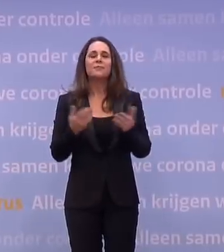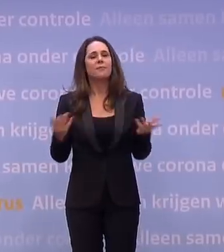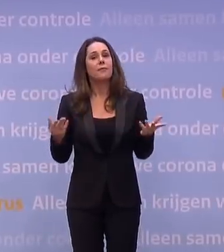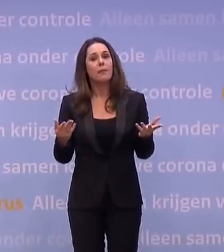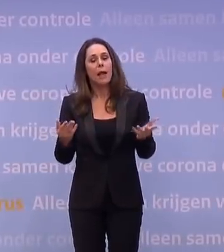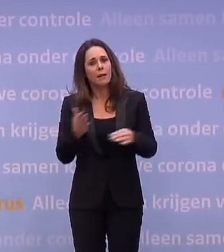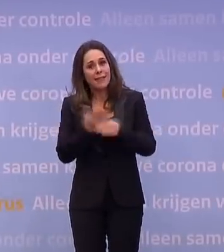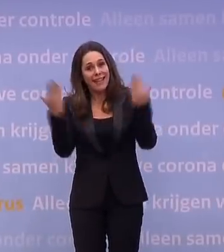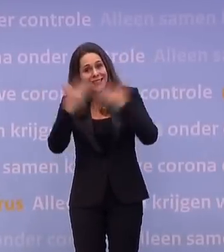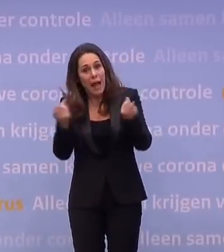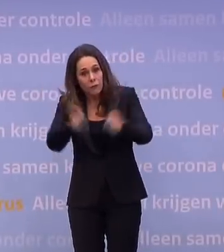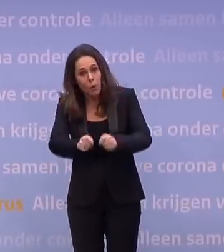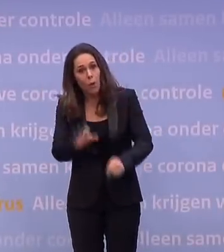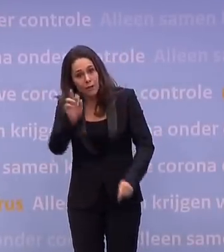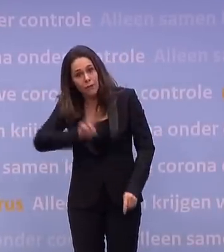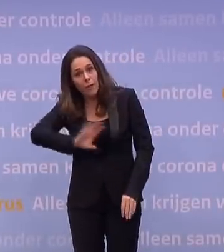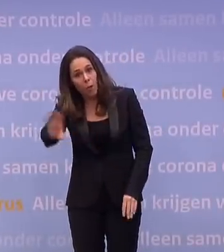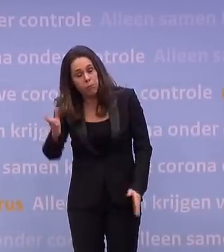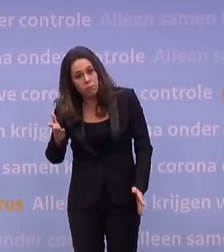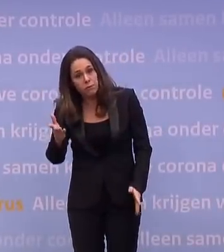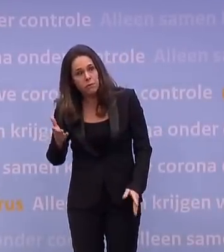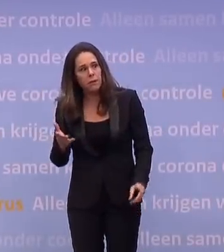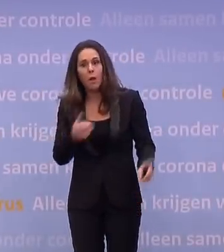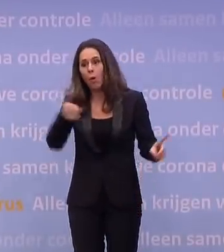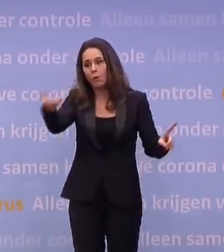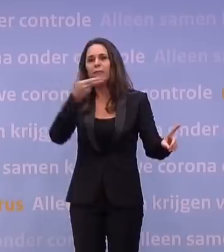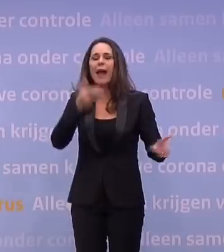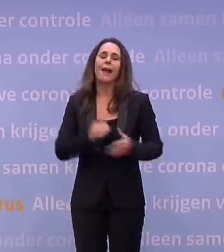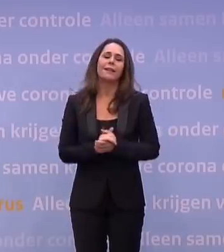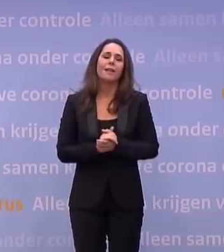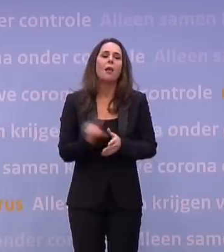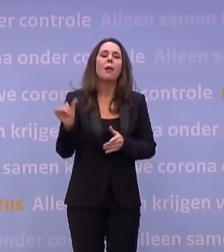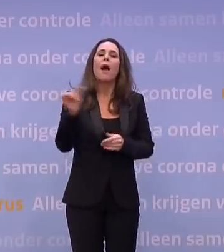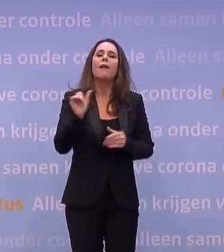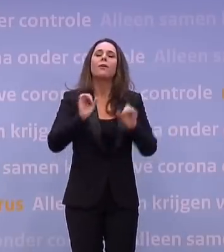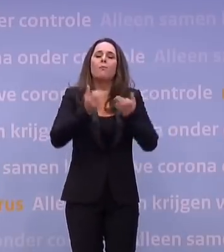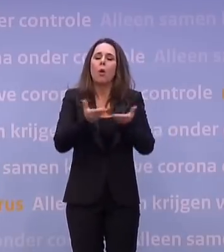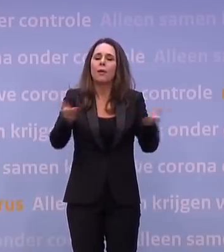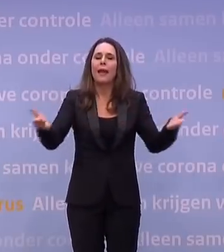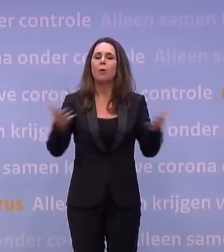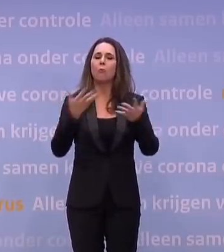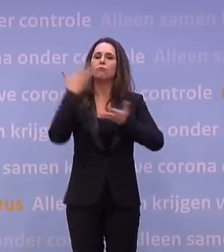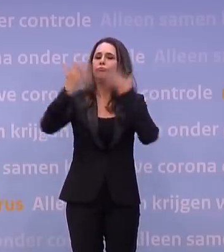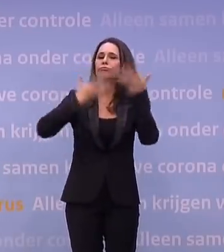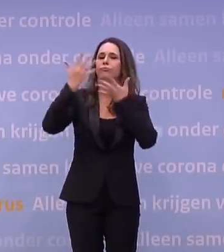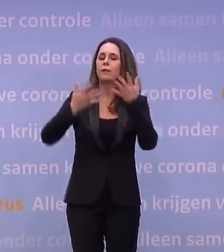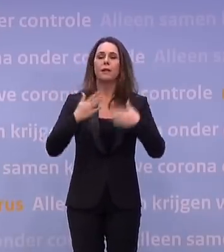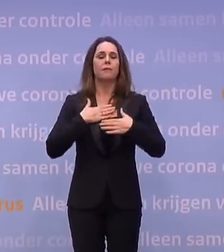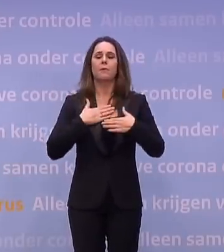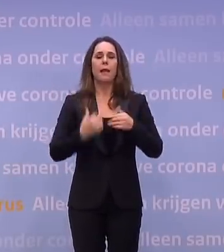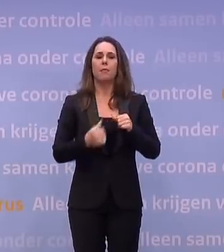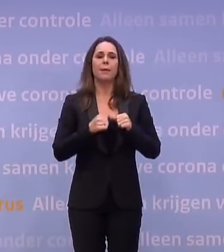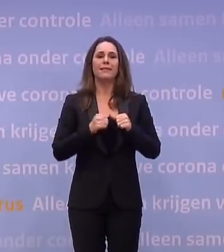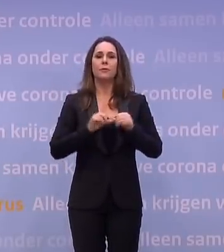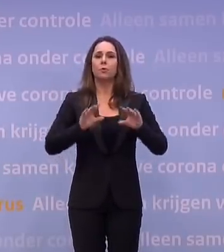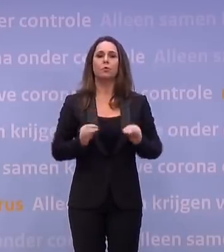avondklok wel aan tafel zitten bij zoiets? Nou, dat is een goeie vraag. Er zijn ook andere mogelijkheden om de boodschap over te brengen. Dus ik denk eerlijk gezegd dat het voor mij niet passend